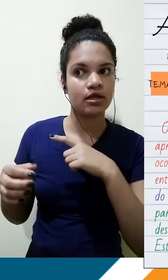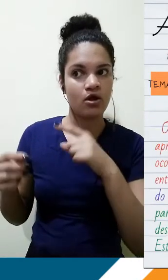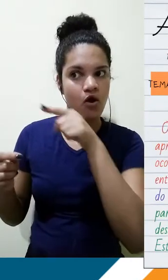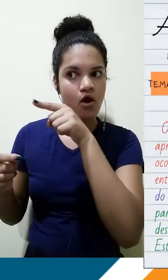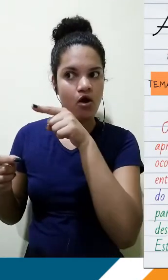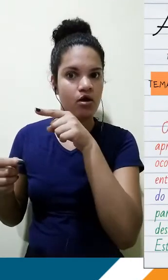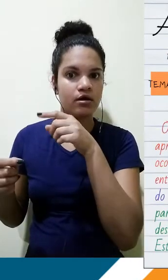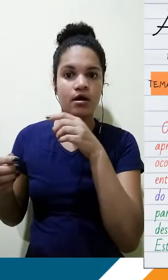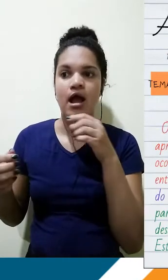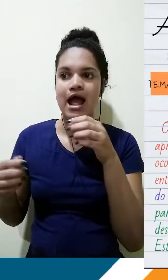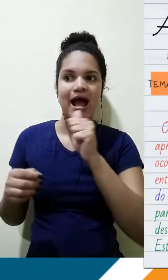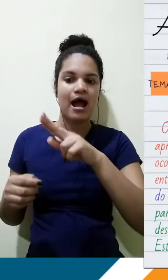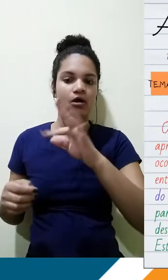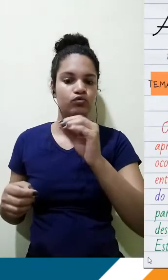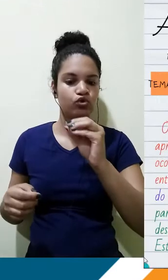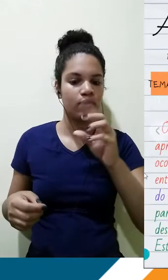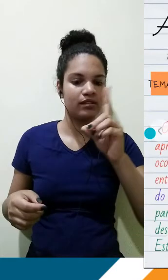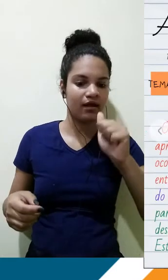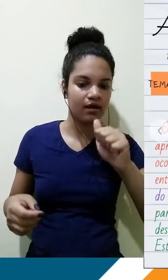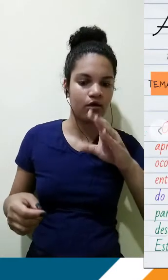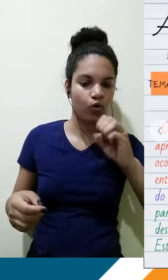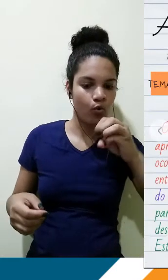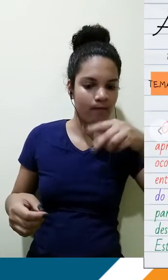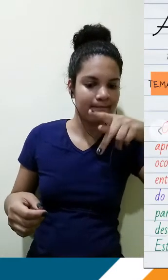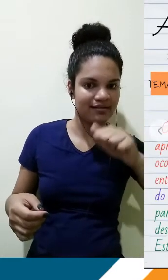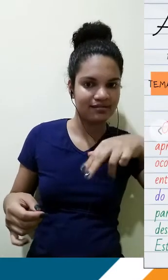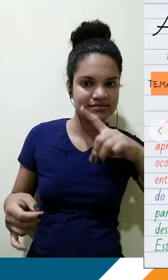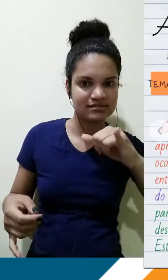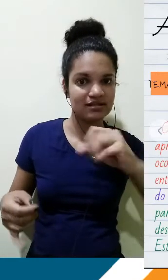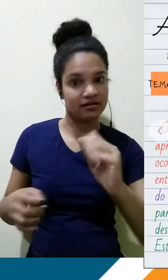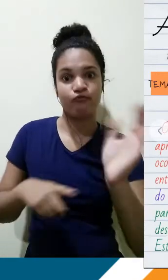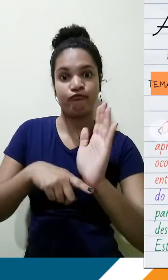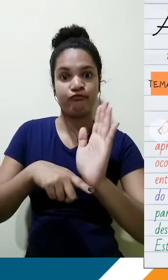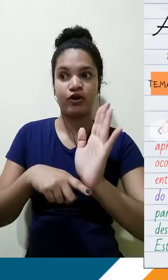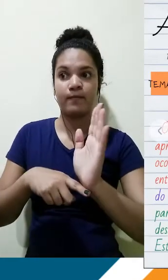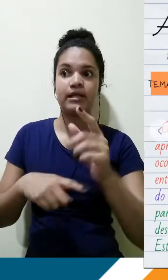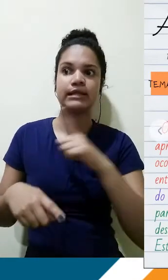ficou muito bem articulado. Além de ter aqui a contextualização, que a explicação do filme